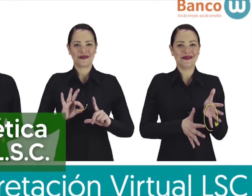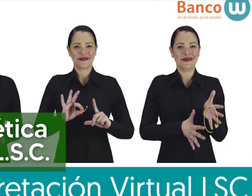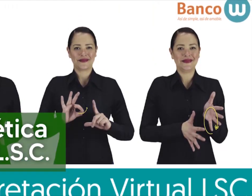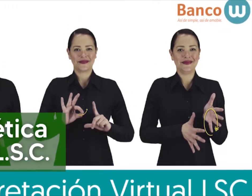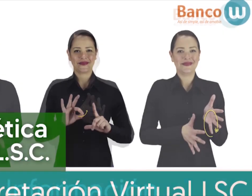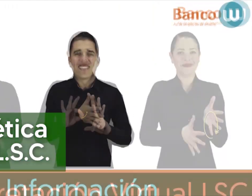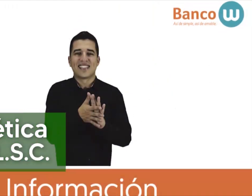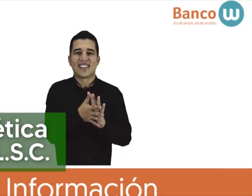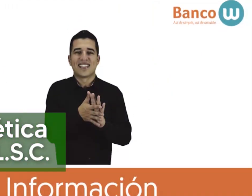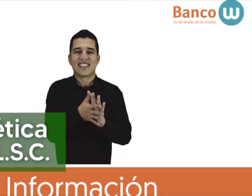señas colombiana.